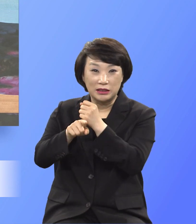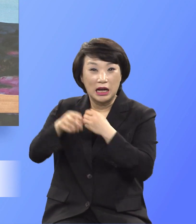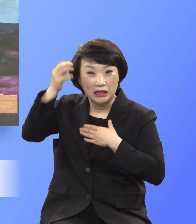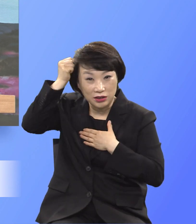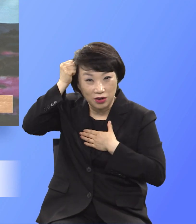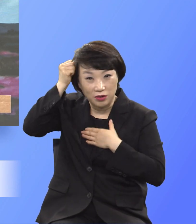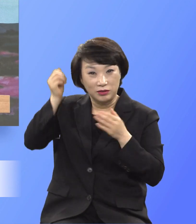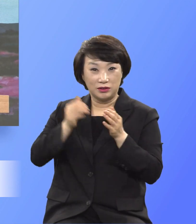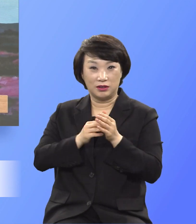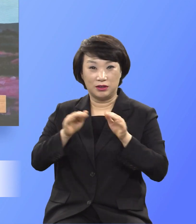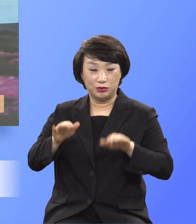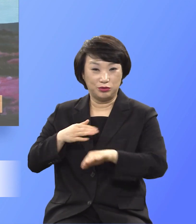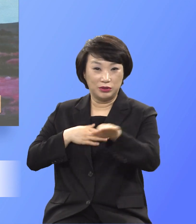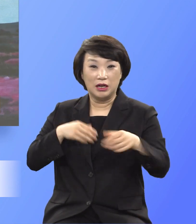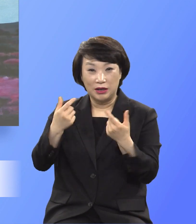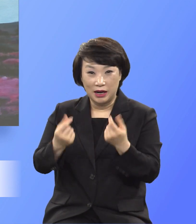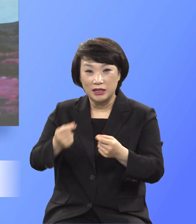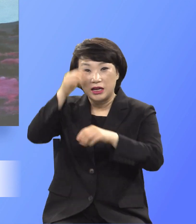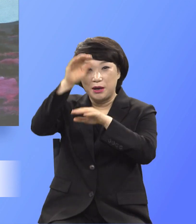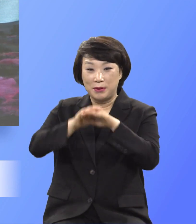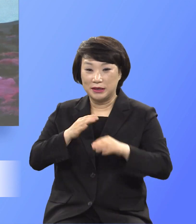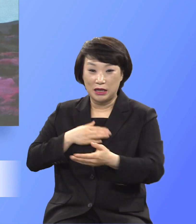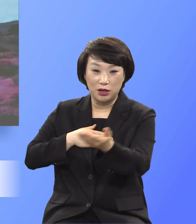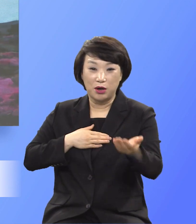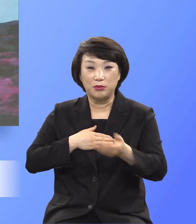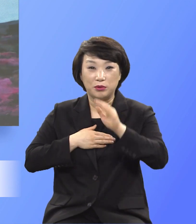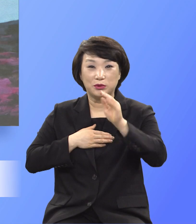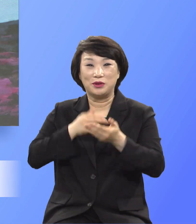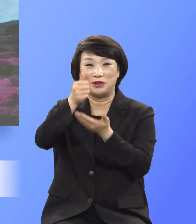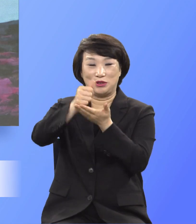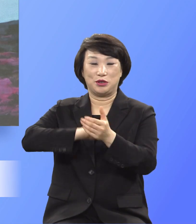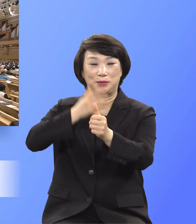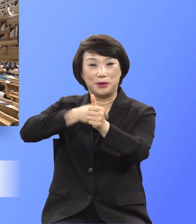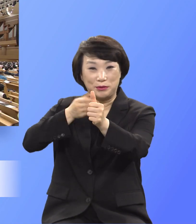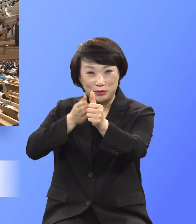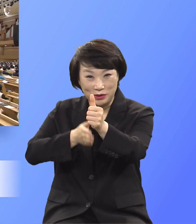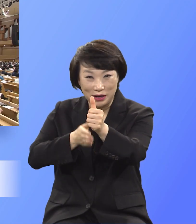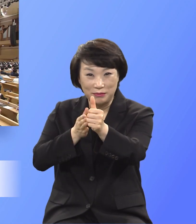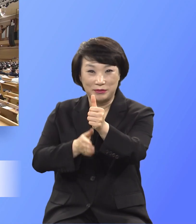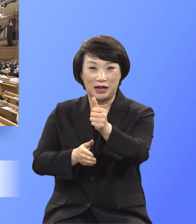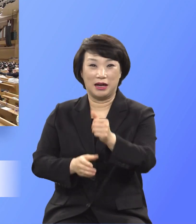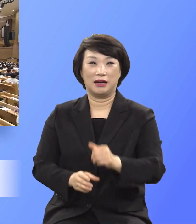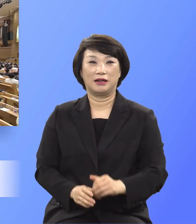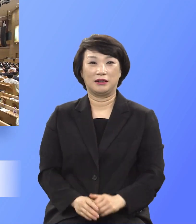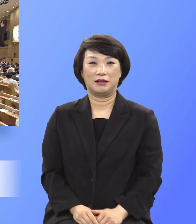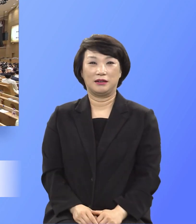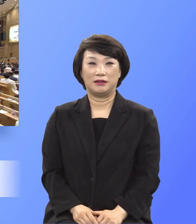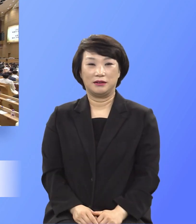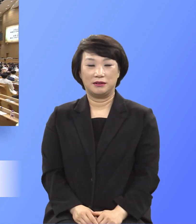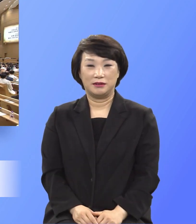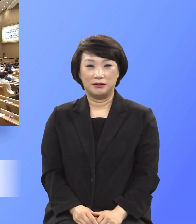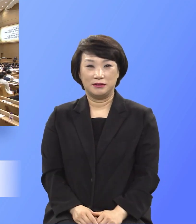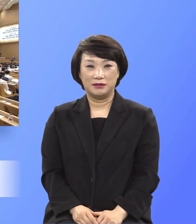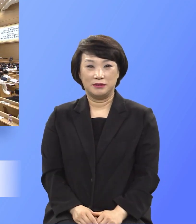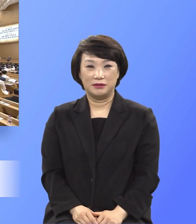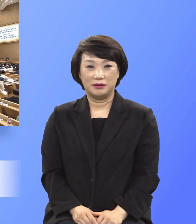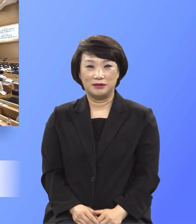그렇게 예배하는 여러분이 되기를 주님의 이름으로 추간합니다 예, 사랑하는